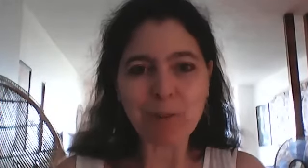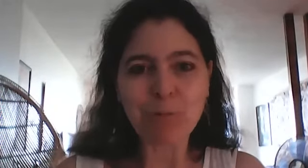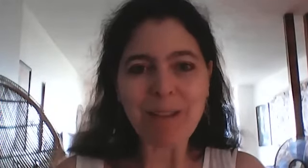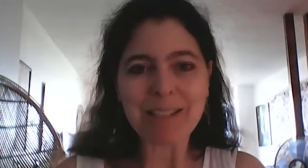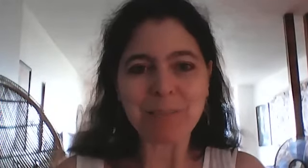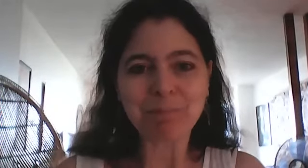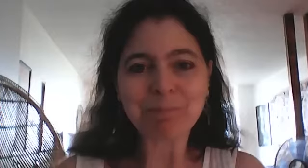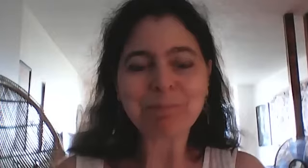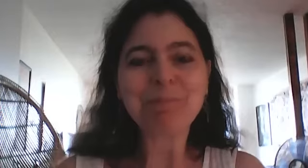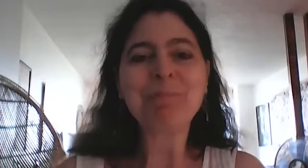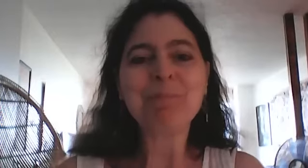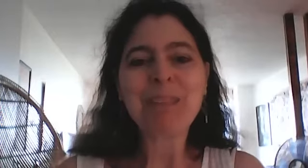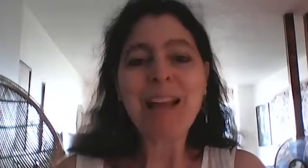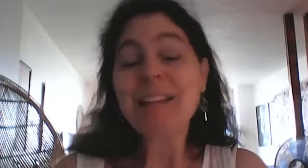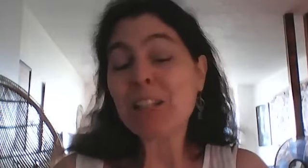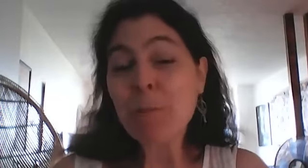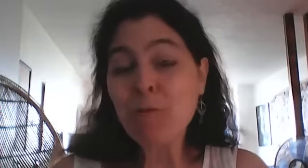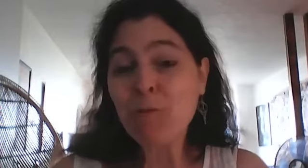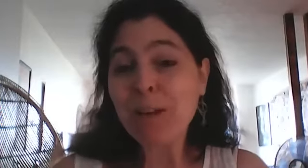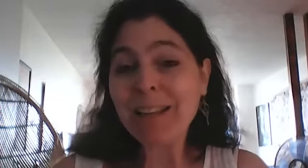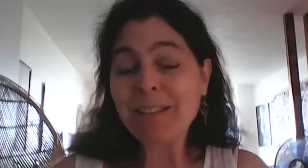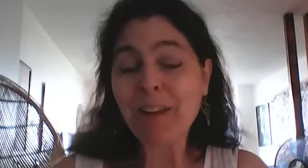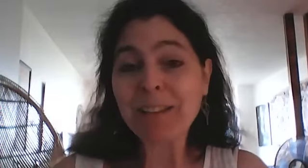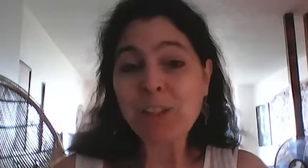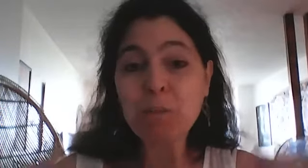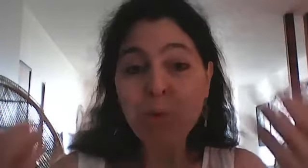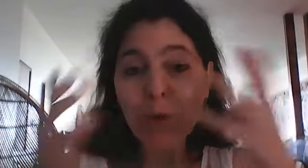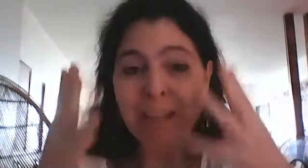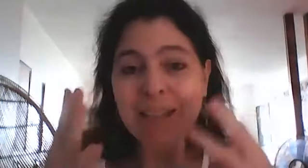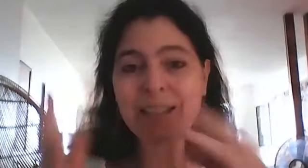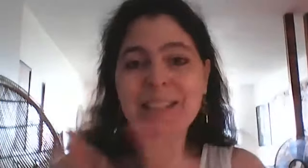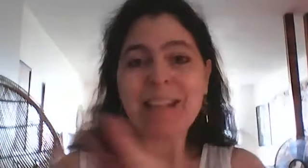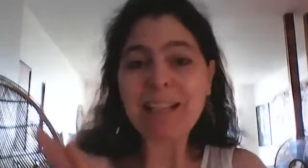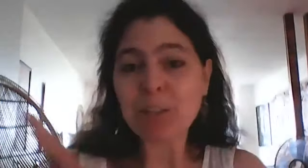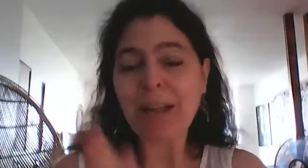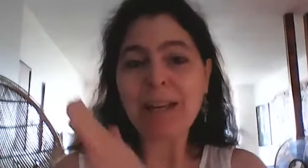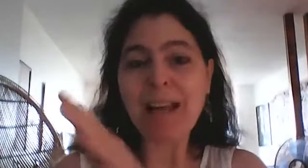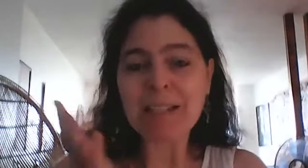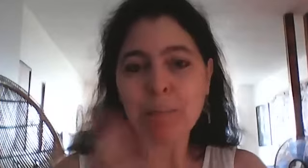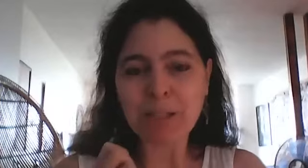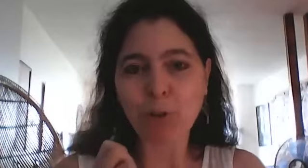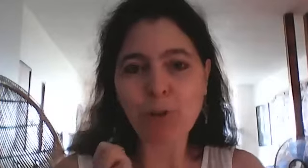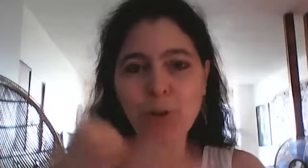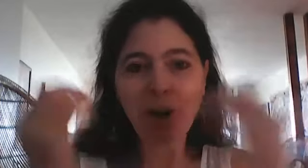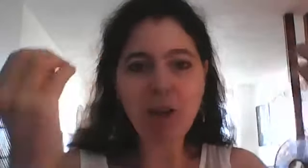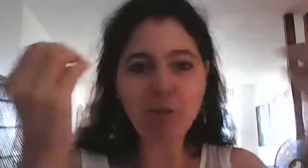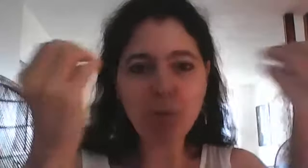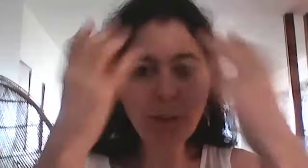de vous avec ça si jamais vous voulez faire des choses plus localisées sans aller sur l'ensemble de la structure vous pouvez